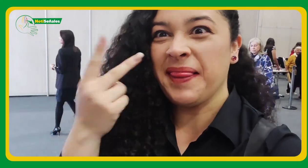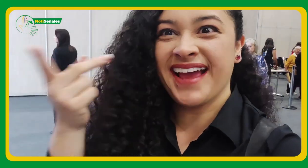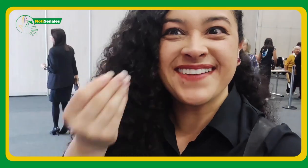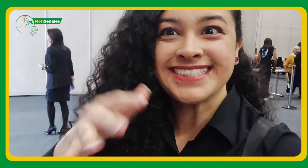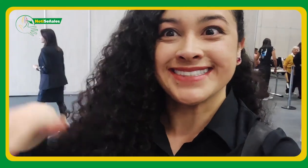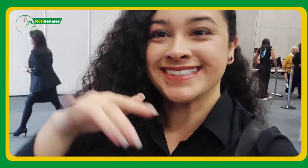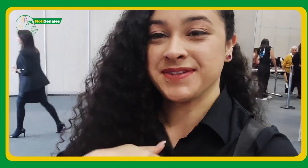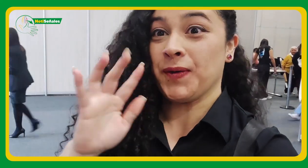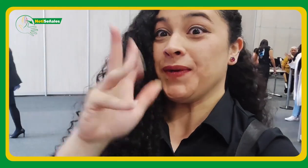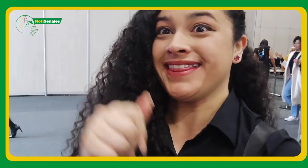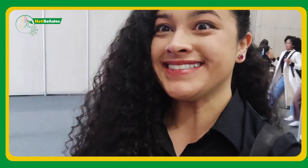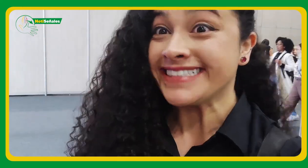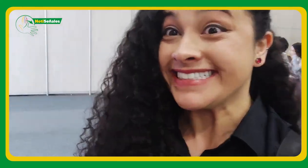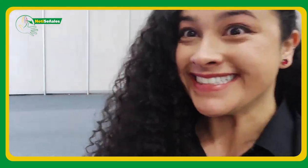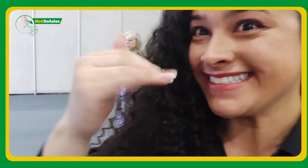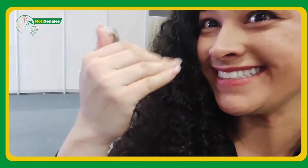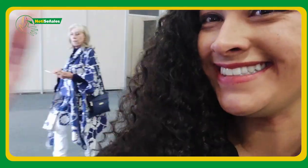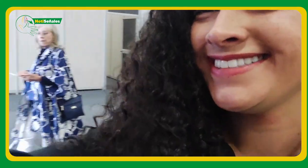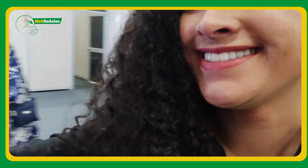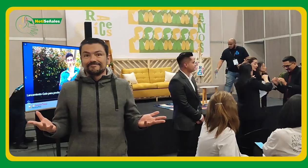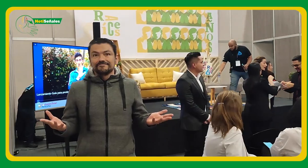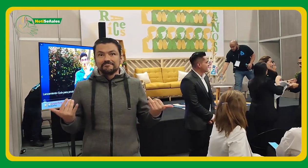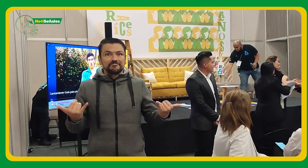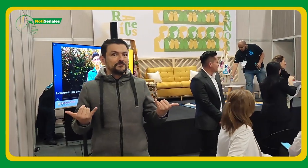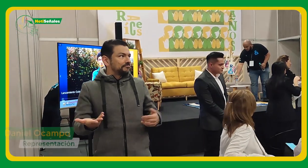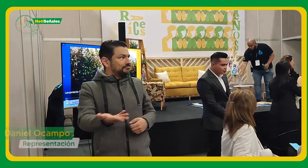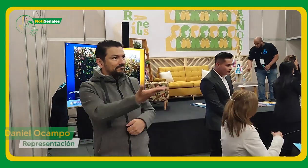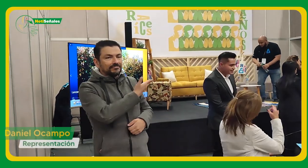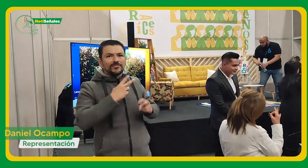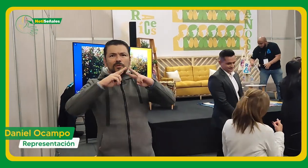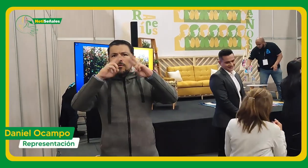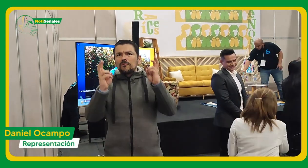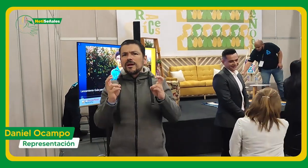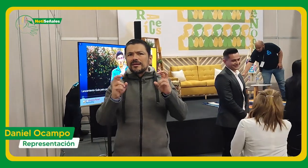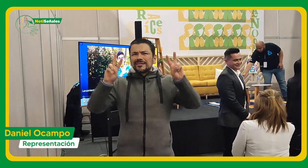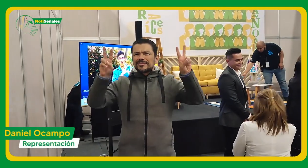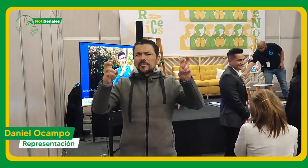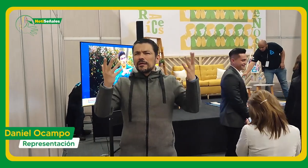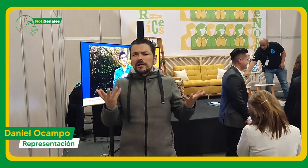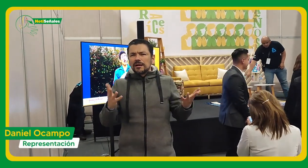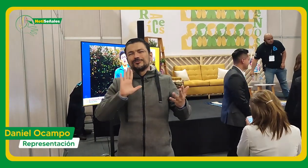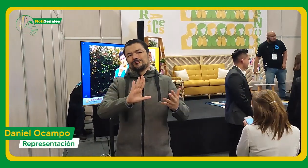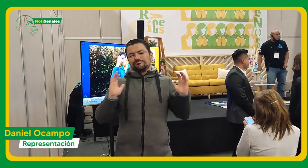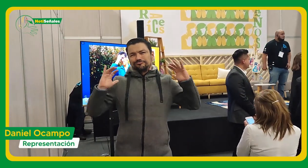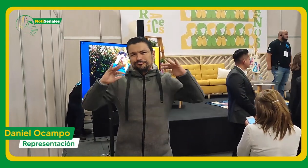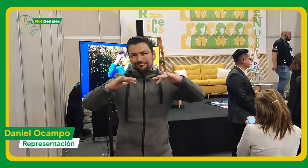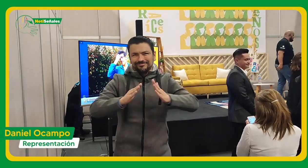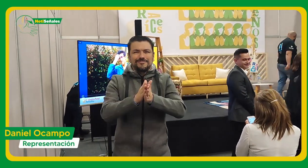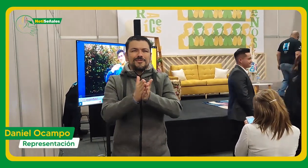Vamos y les cuento qué van a hacer allí. Nos encontramos en Colferias, pues por estas fechas se está